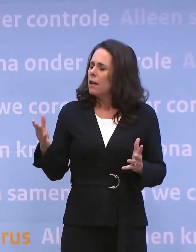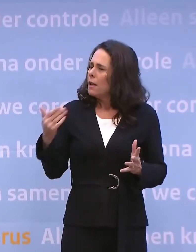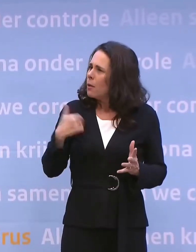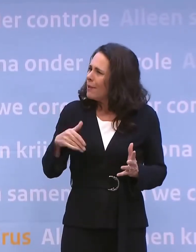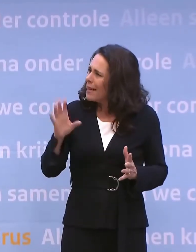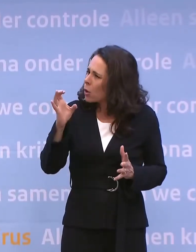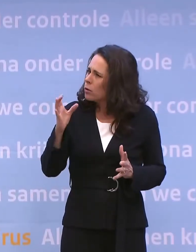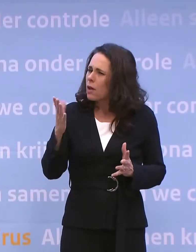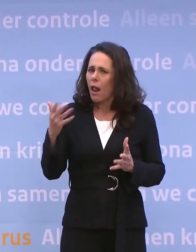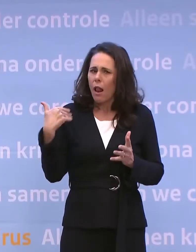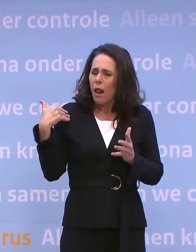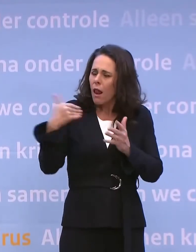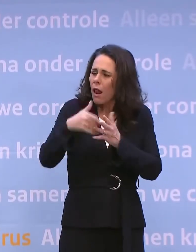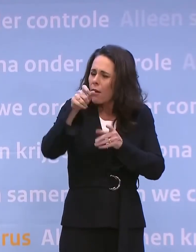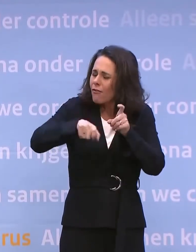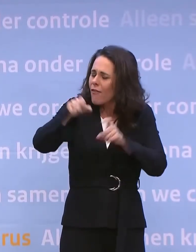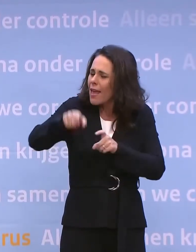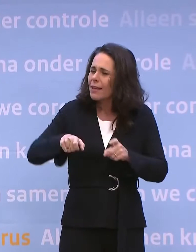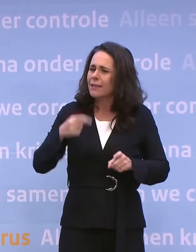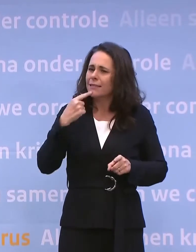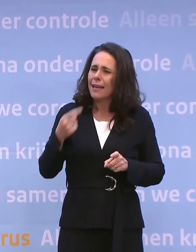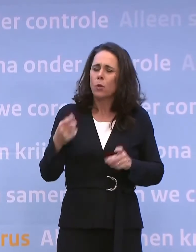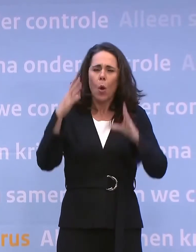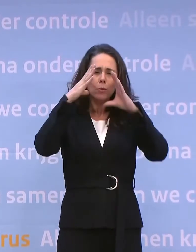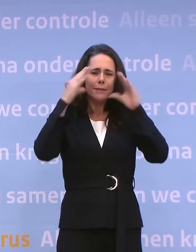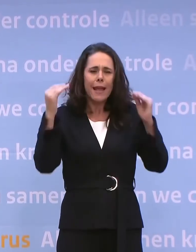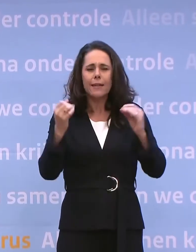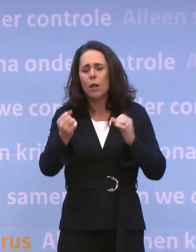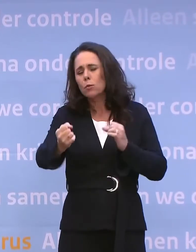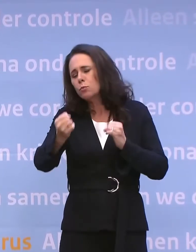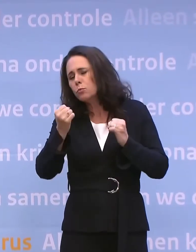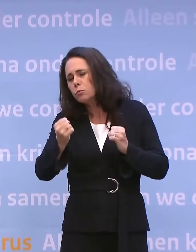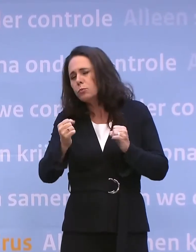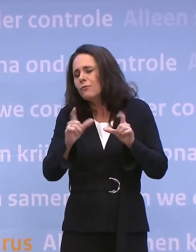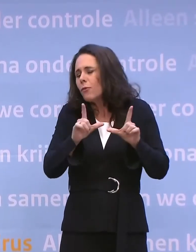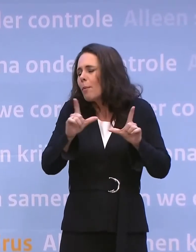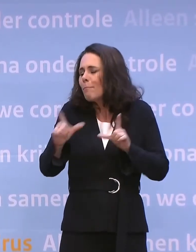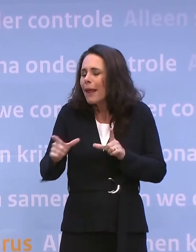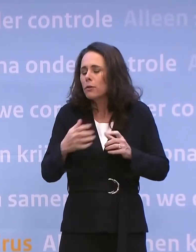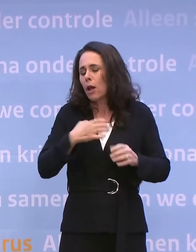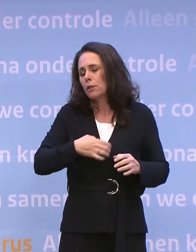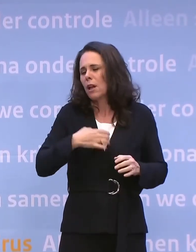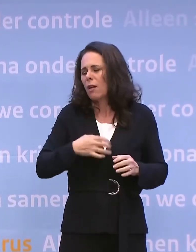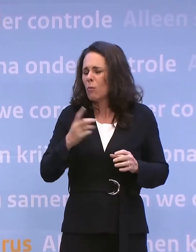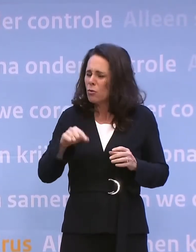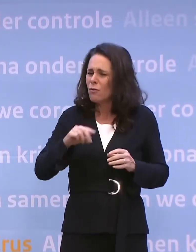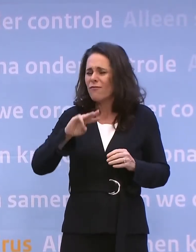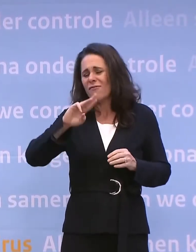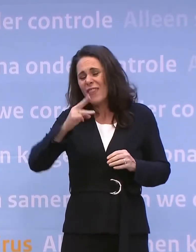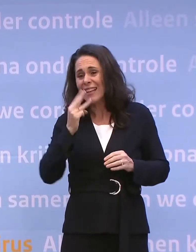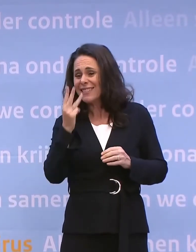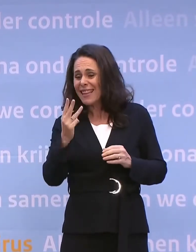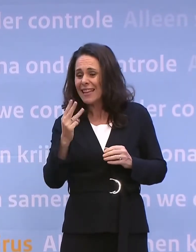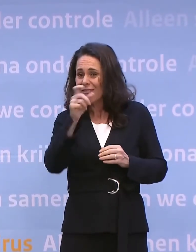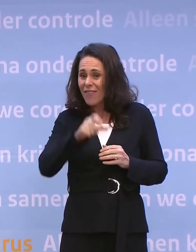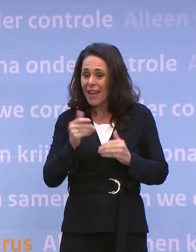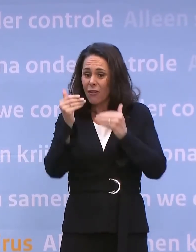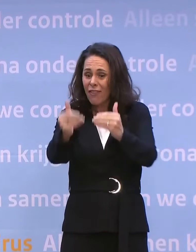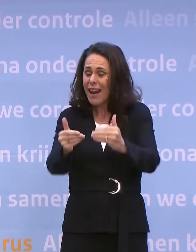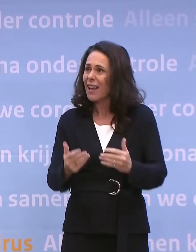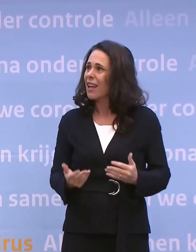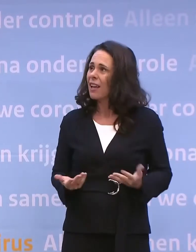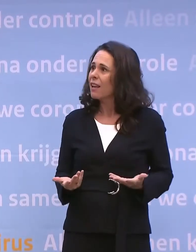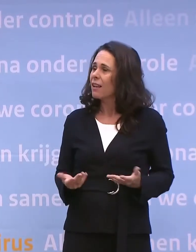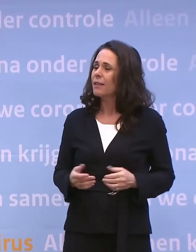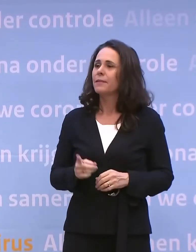excuses, maar ik voel helemaal in slaap. Ik vond het hartstikke saai. Kunt u even herhalen waar we het over hadden? Het virus. Het